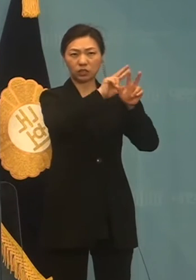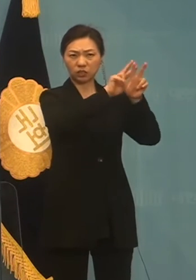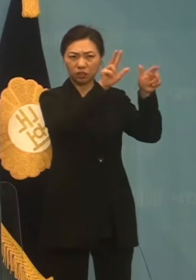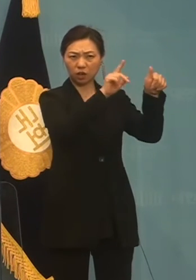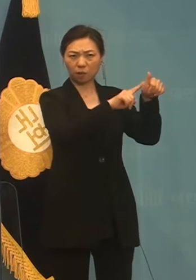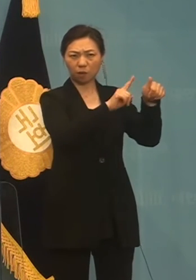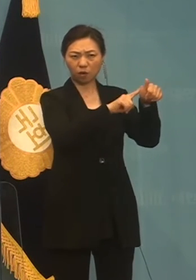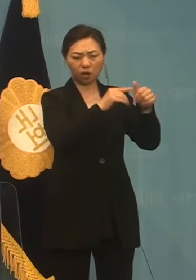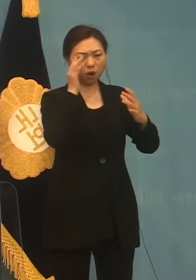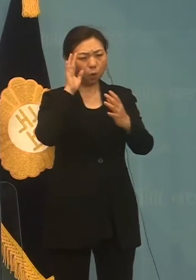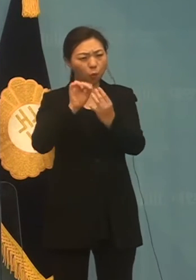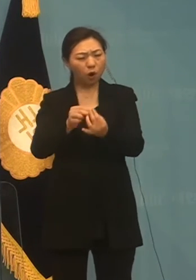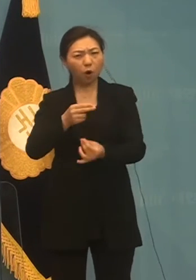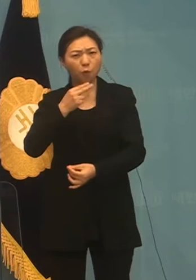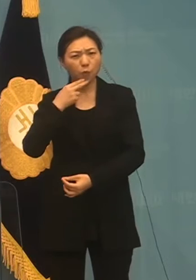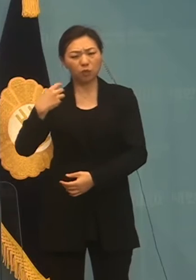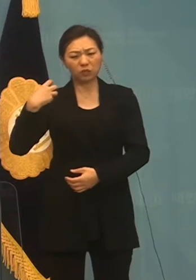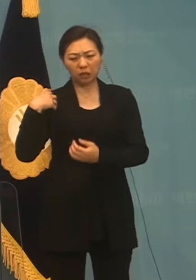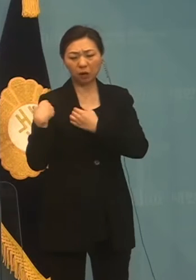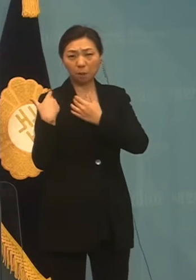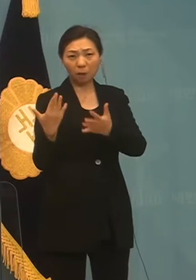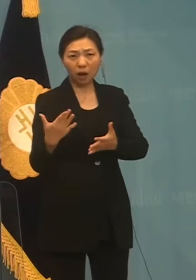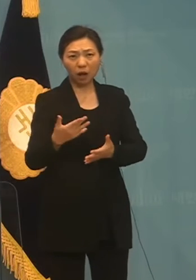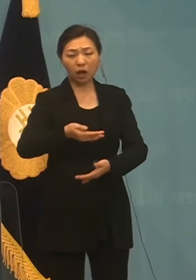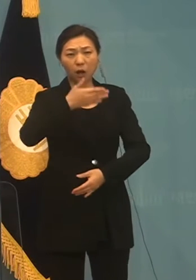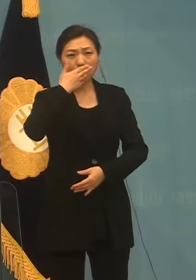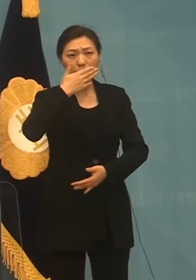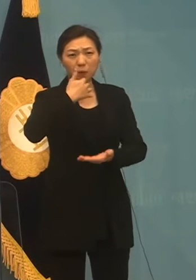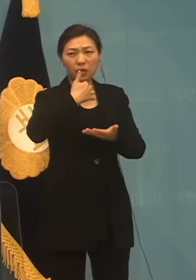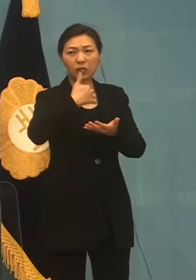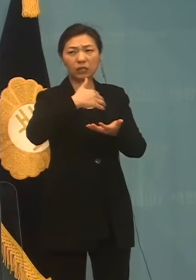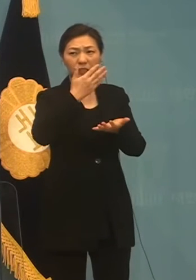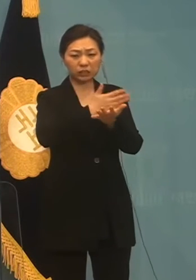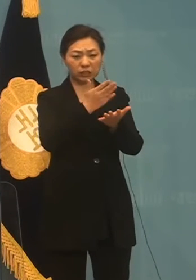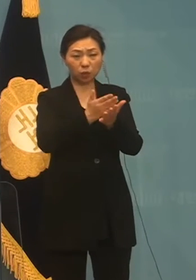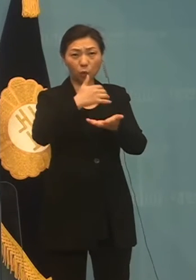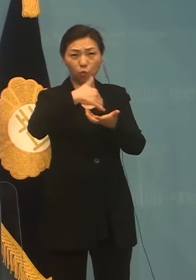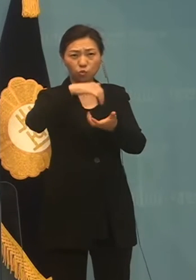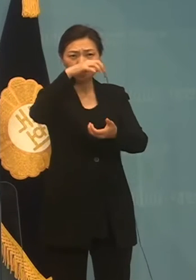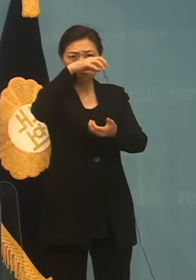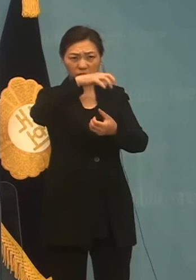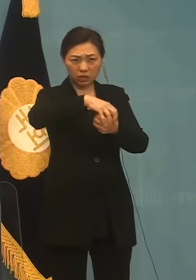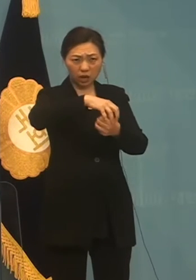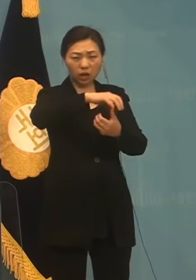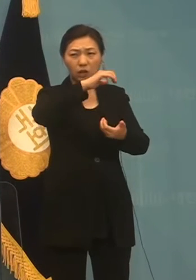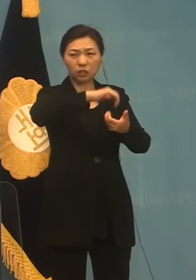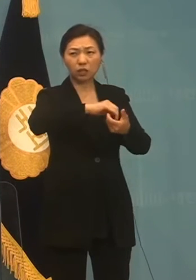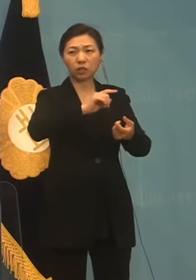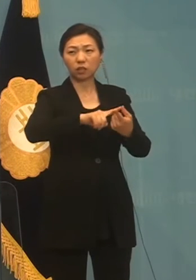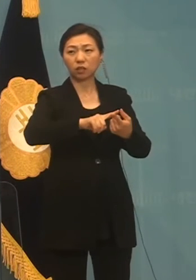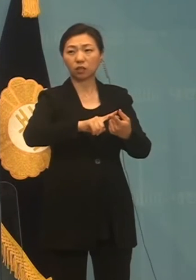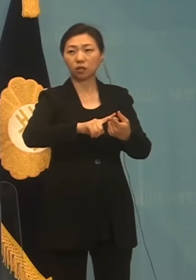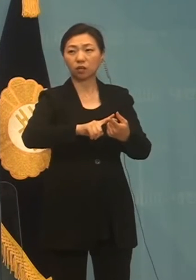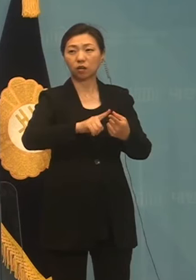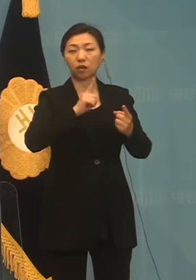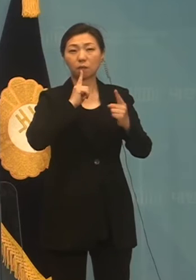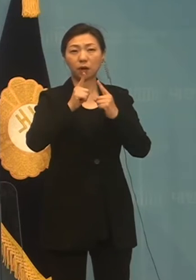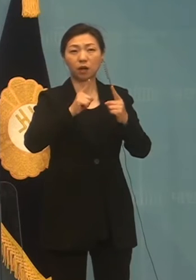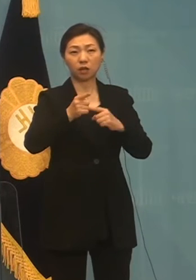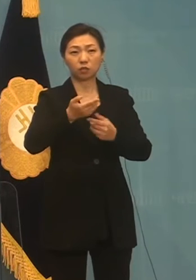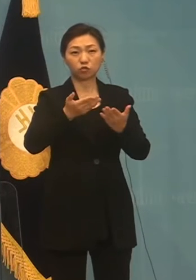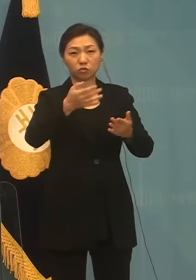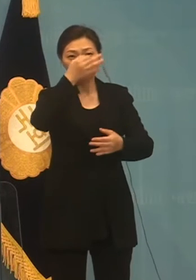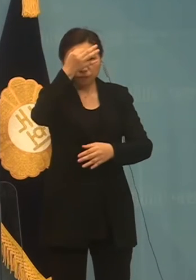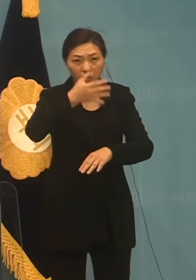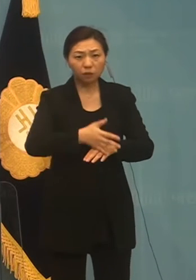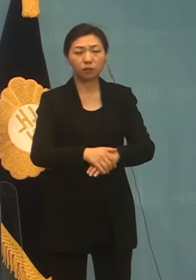무책임한 음식점 총량제 발언 관련해서 한 말씀 드리도록 하겠습니다. 이재명